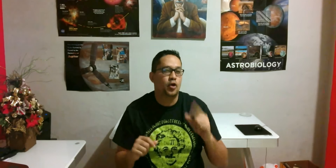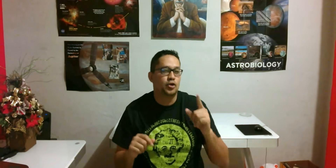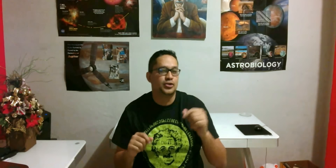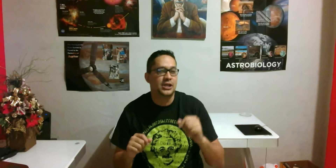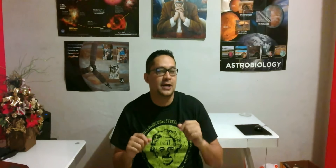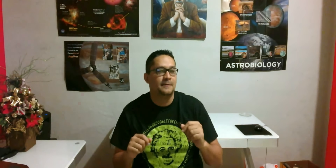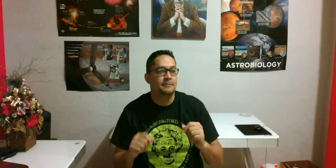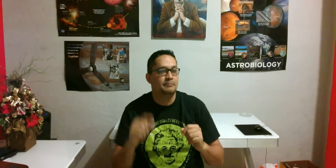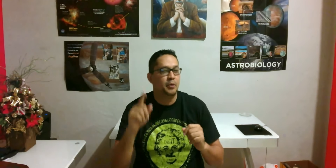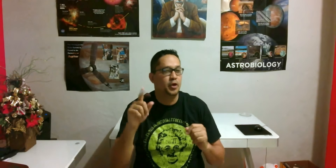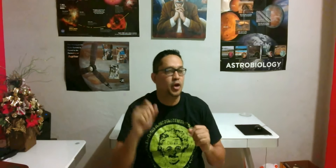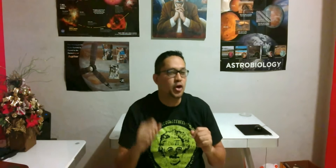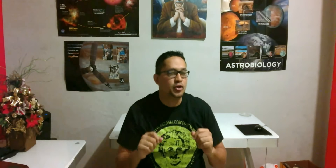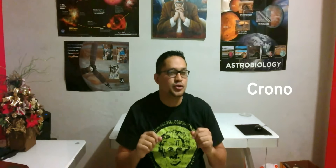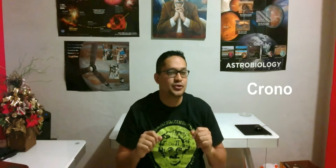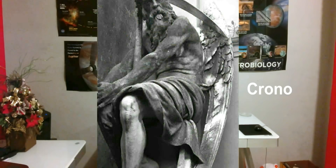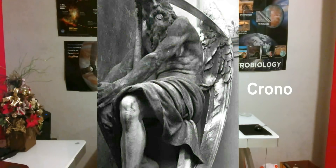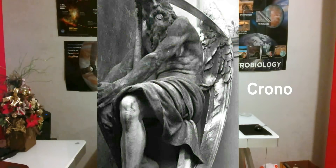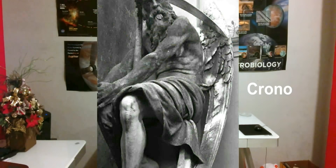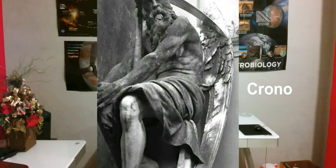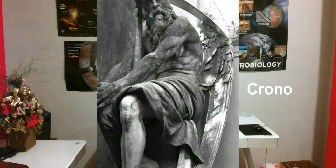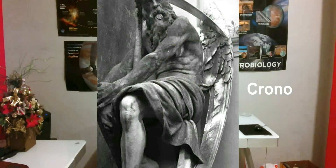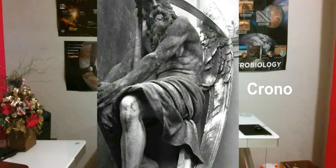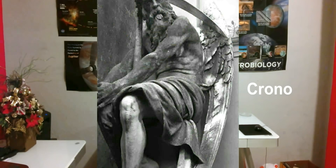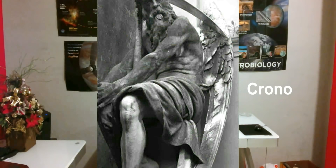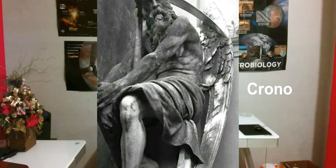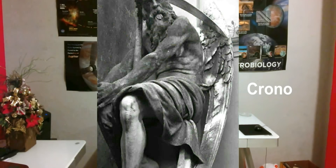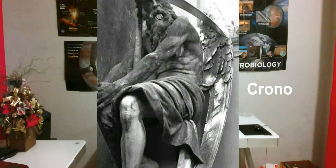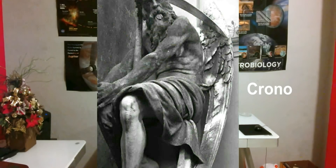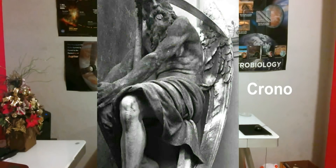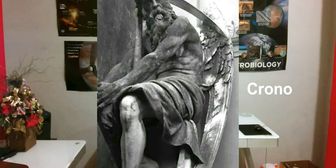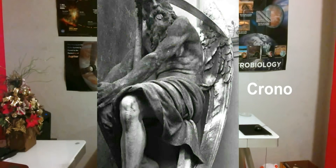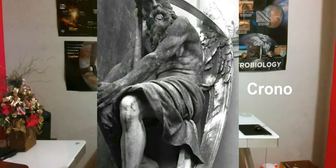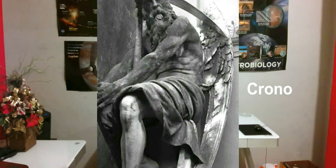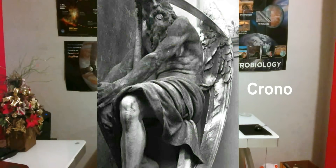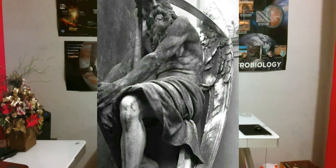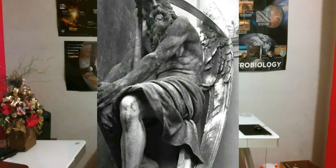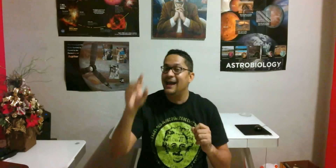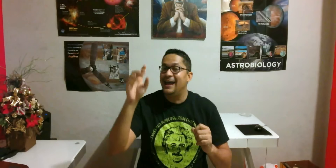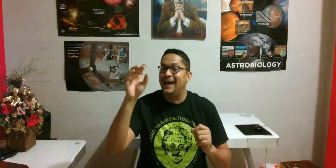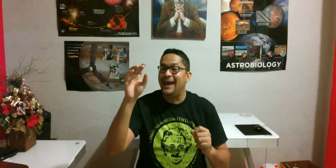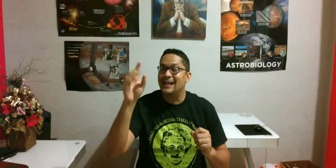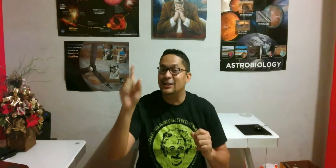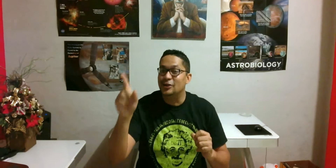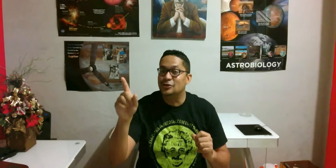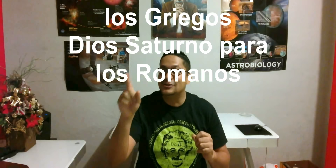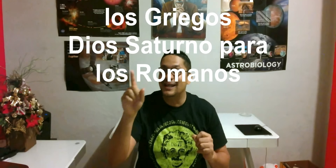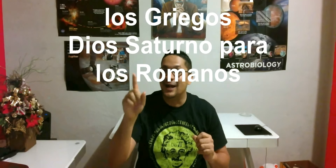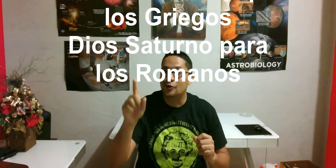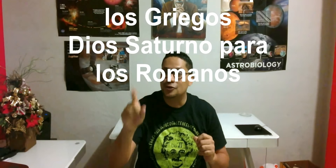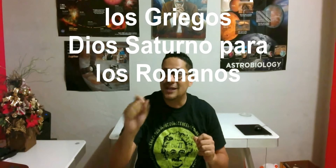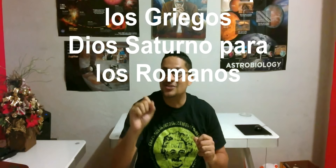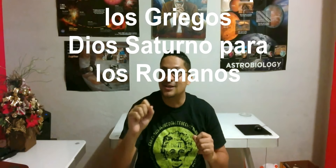conocían por Cronos? ¿Sabías que Cronos era el dios de la cosecha?